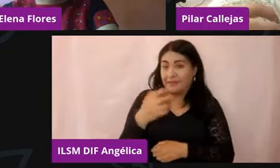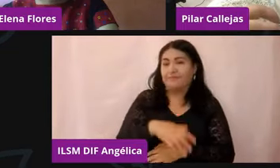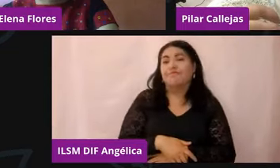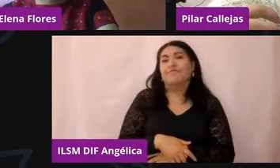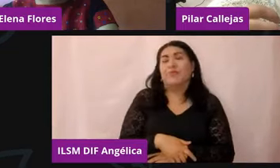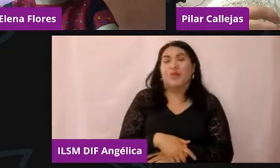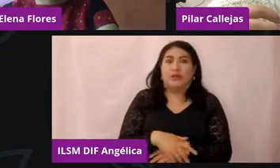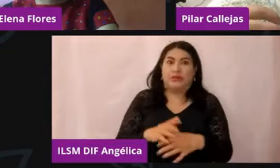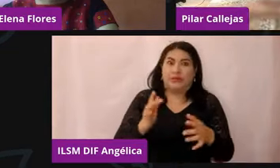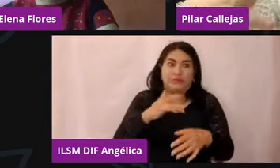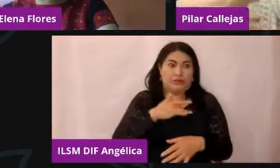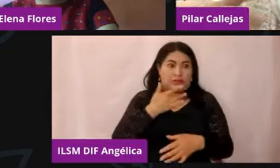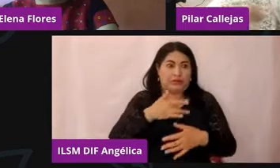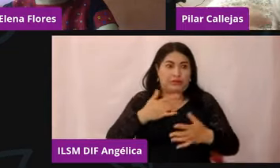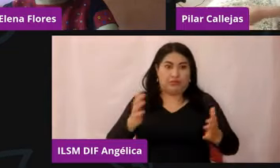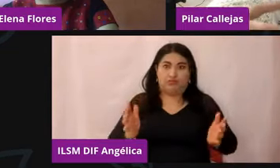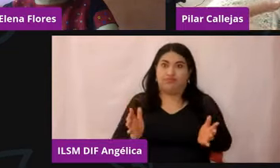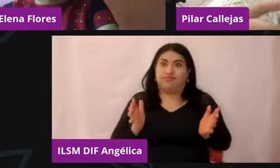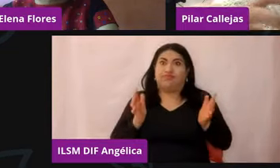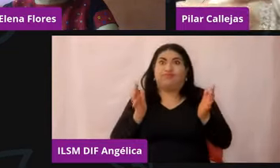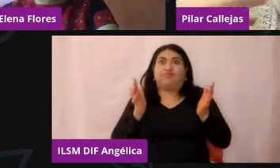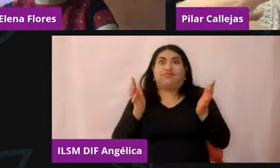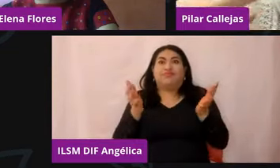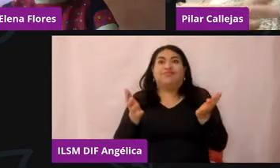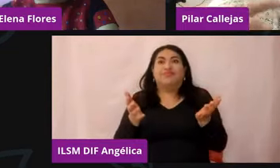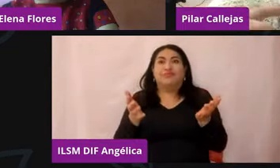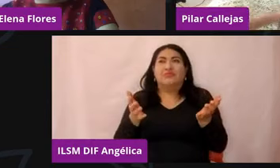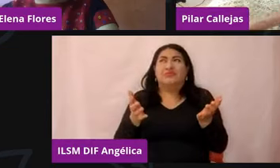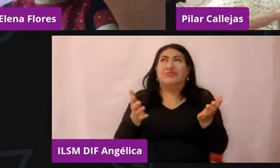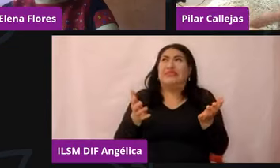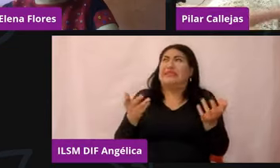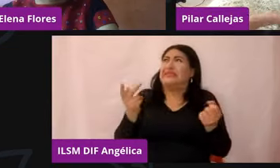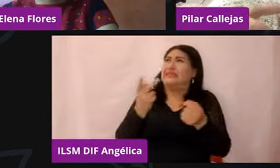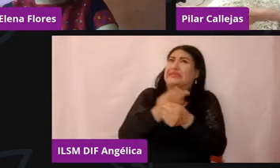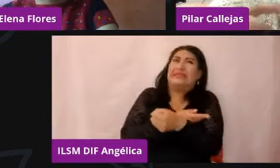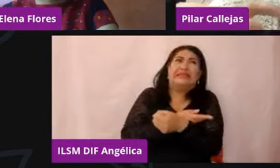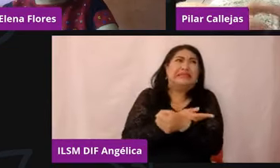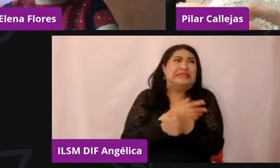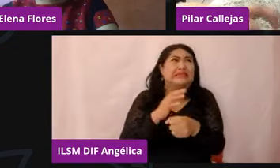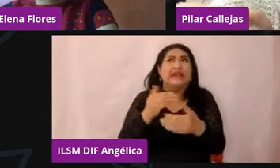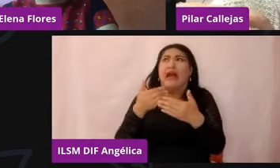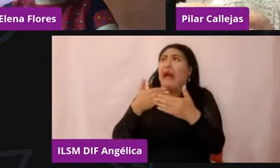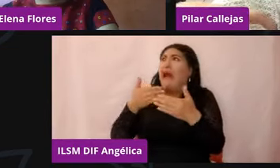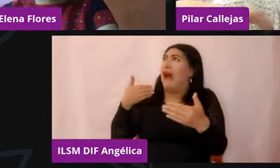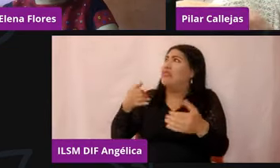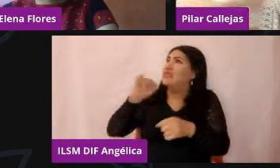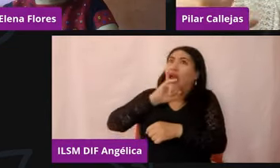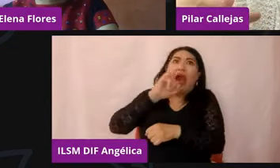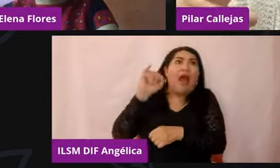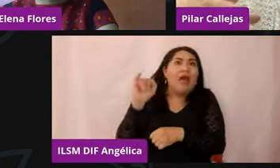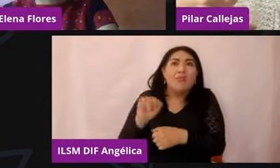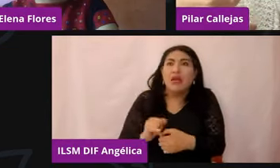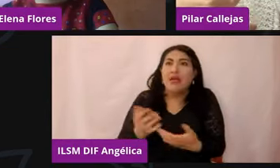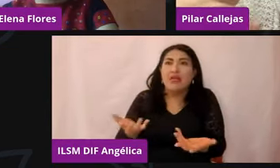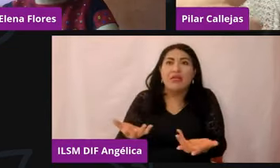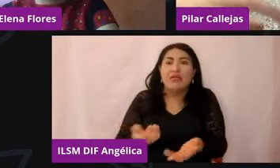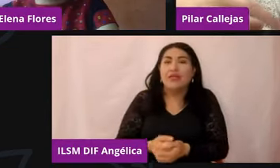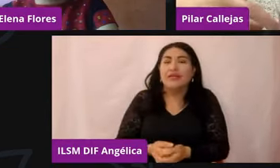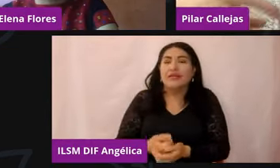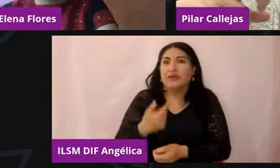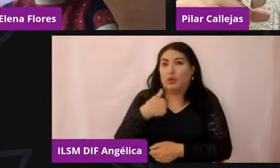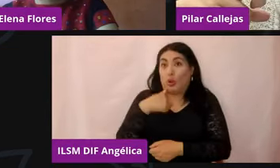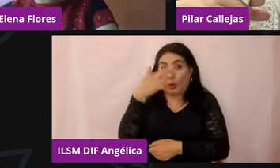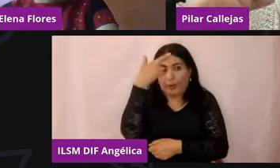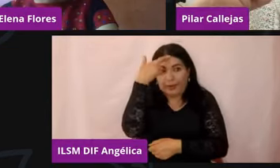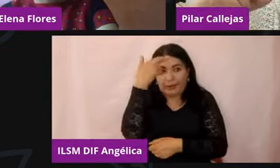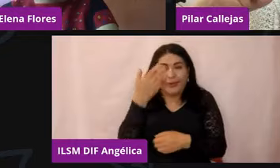impacto o se vio más como, ay, ¿qué está pasando? porque esto nunca lo hemos vivido, ¿no? O yo me acuerdo cuando iba